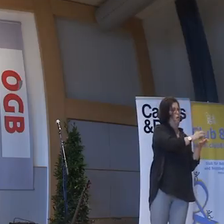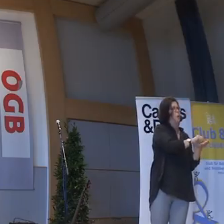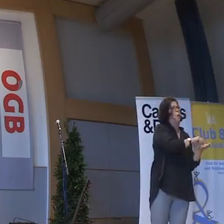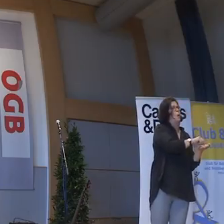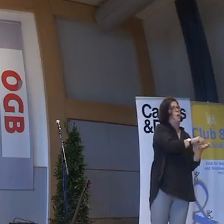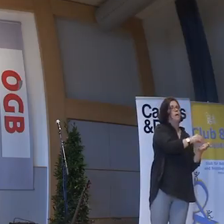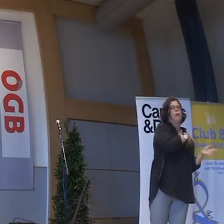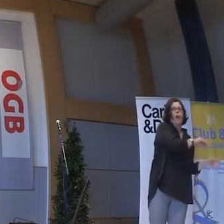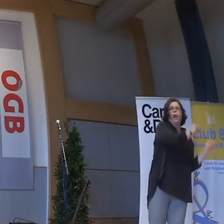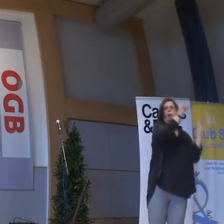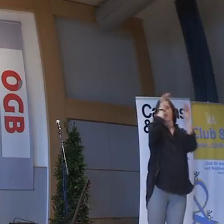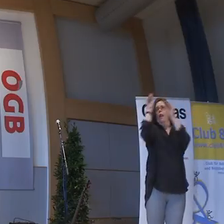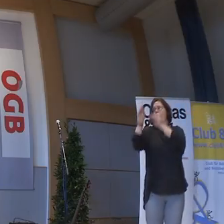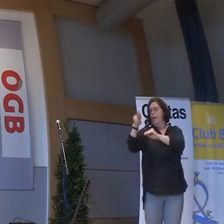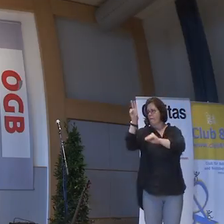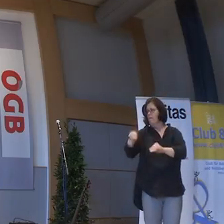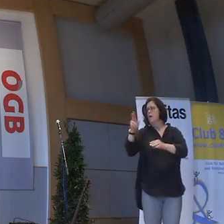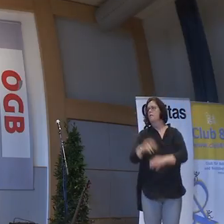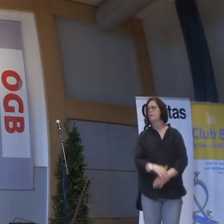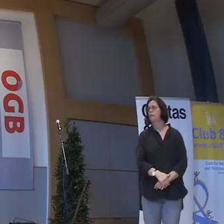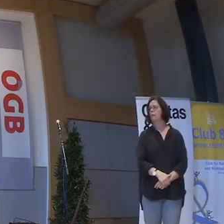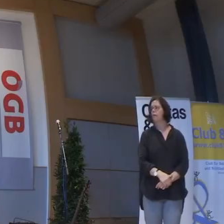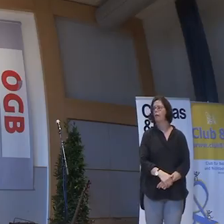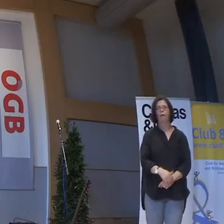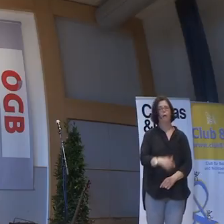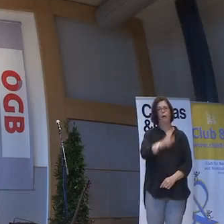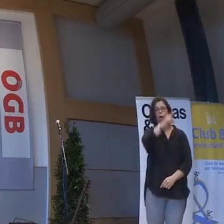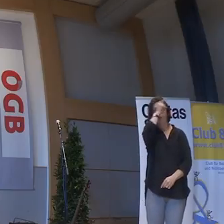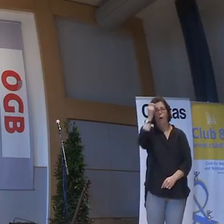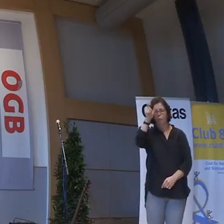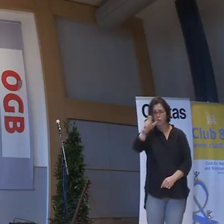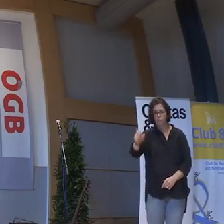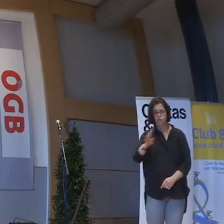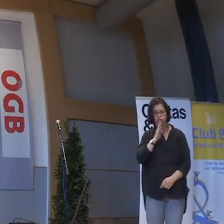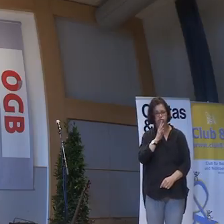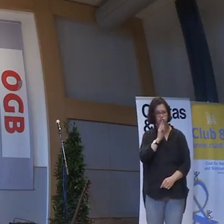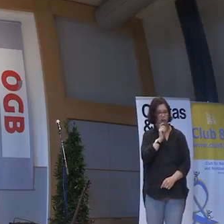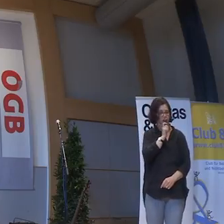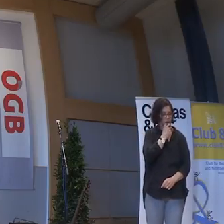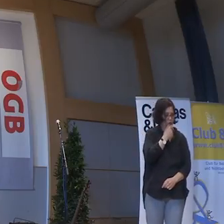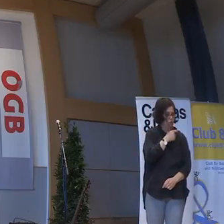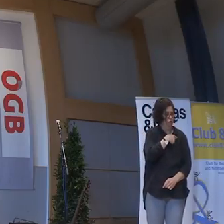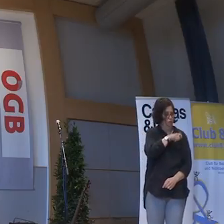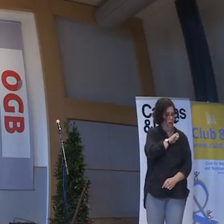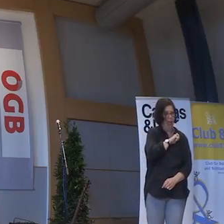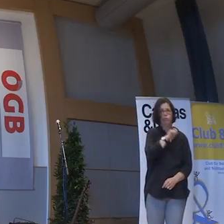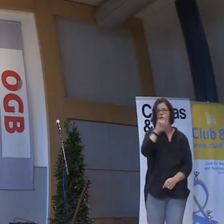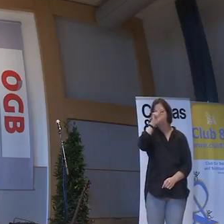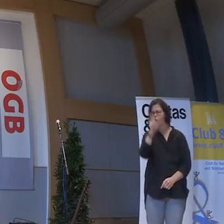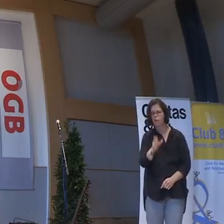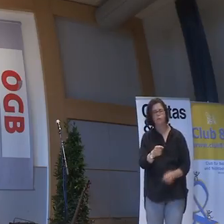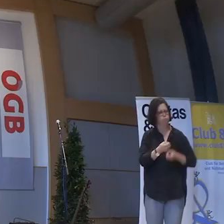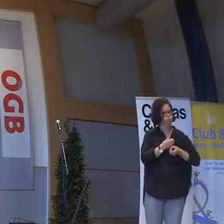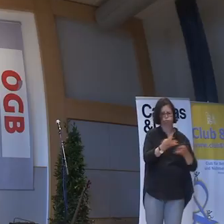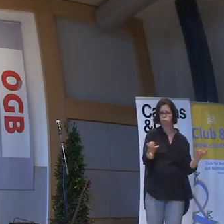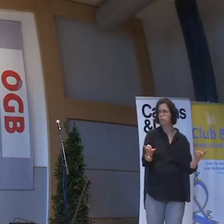nach Witzow. Dick City. Da haben die Leute Englisch geredet, Spanisch, Italienisch,